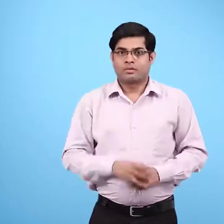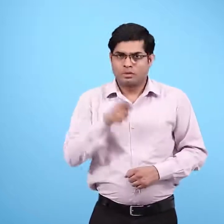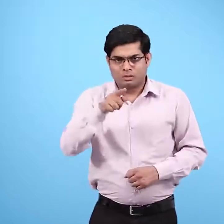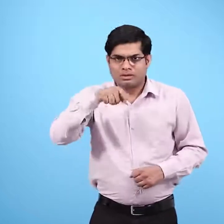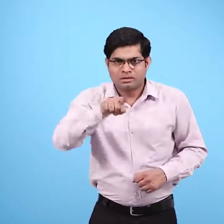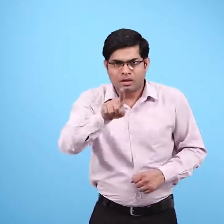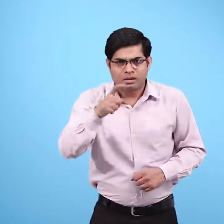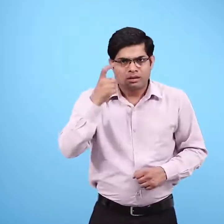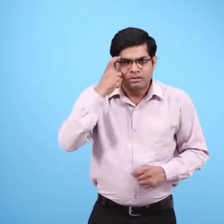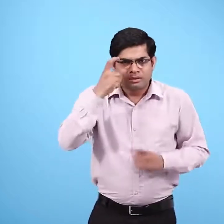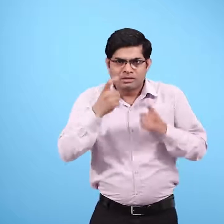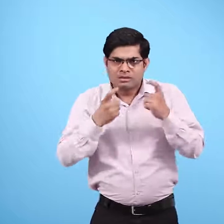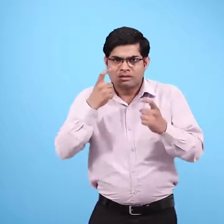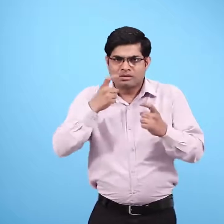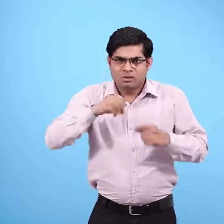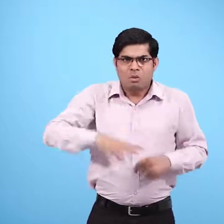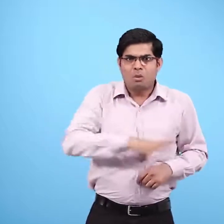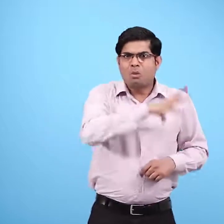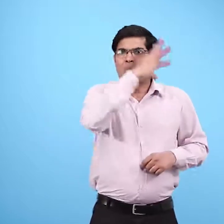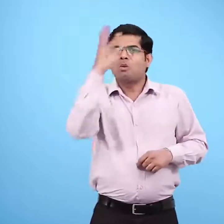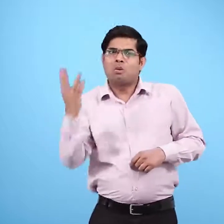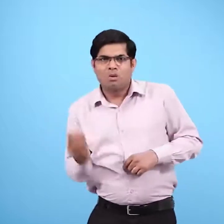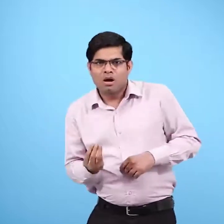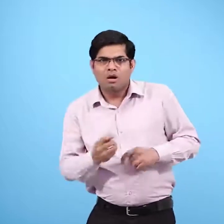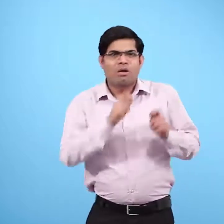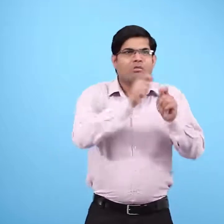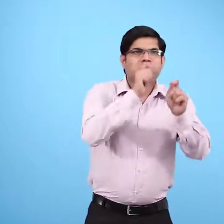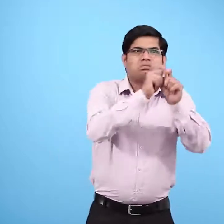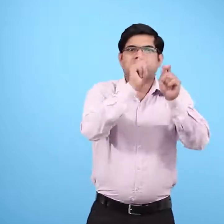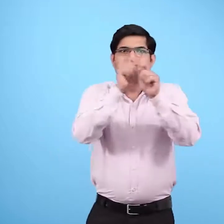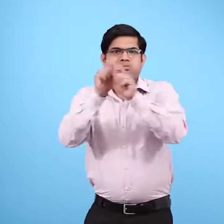अब तुम अपना सोचो तुम जो खाते हो और जो काम करते हो